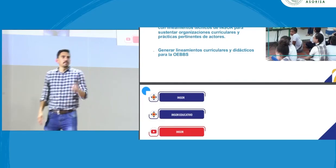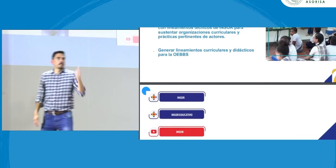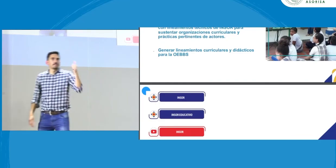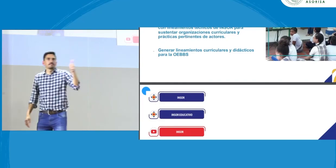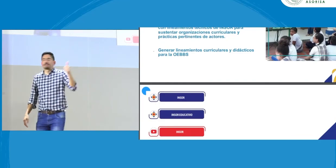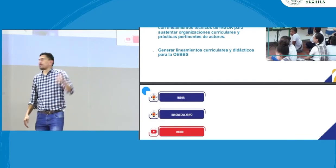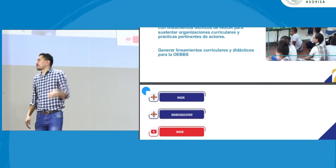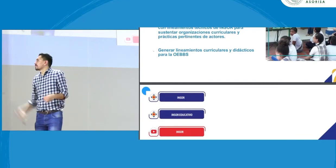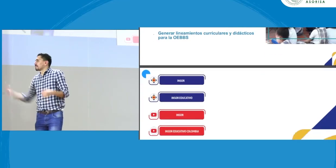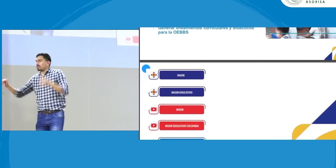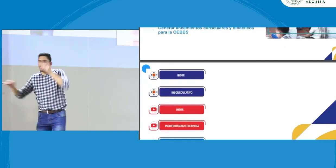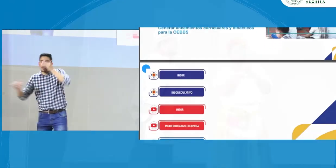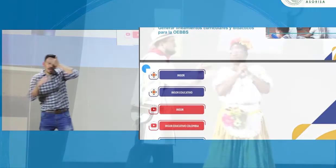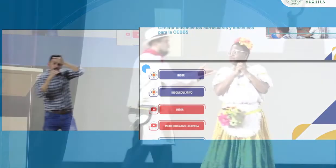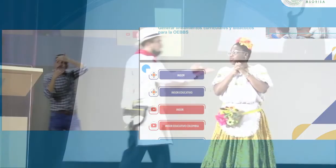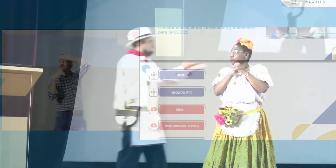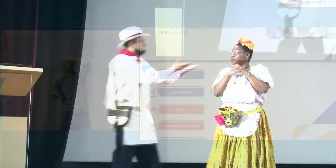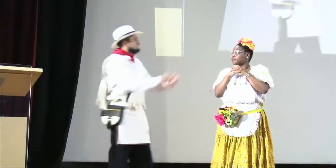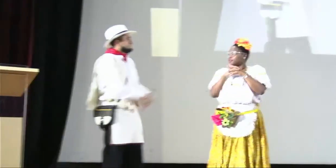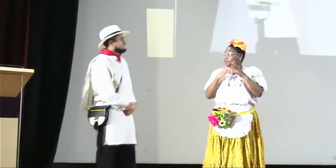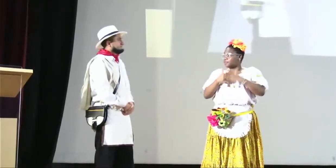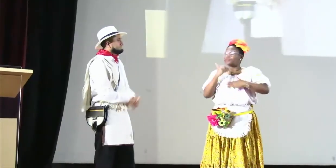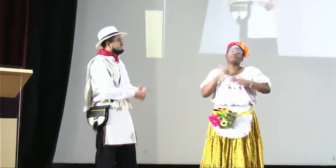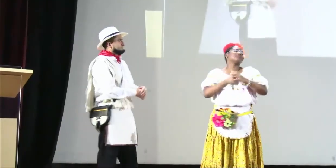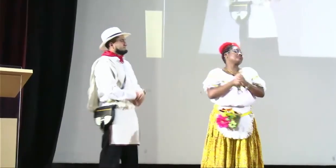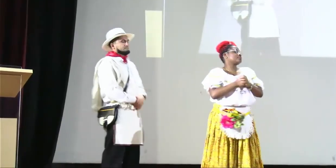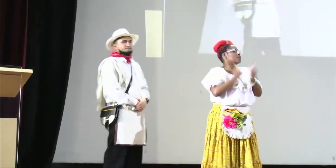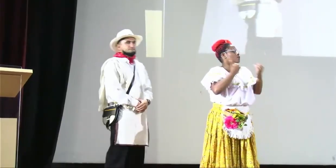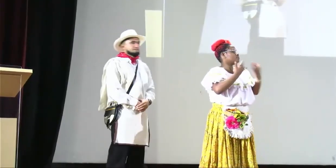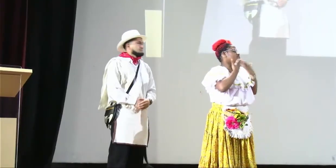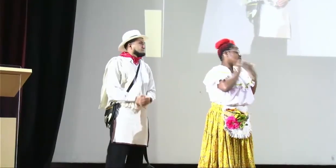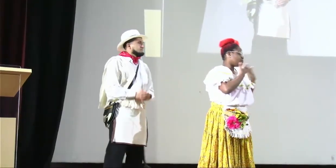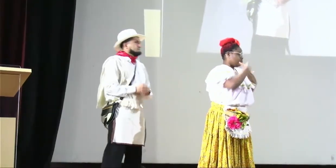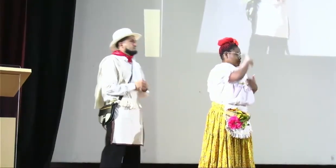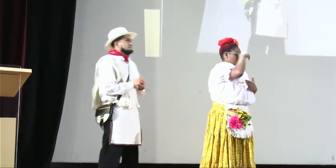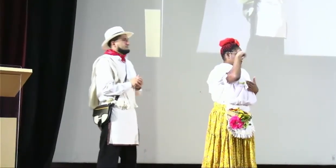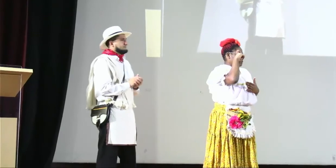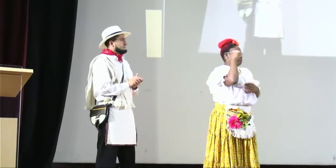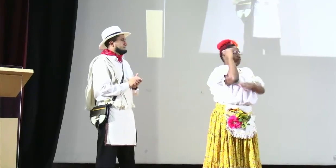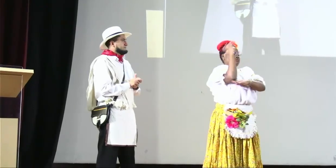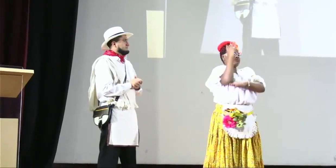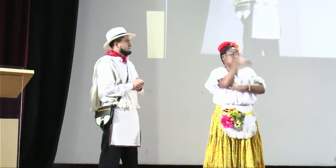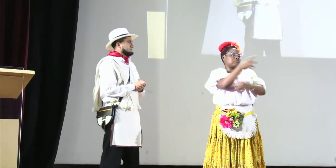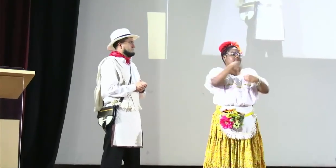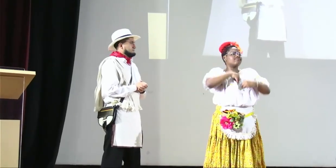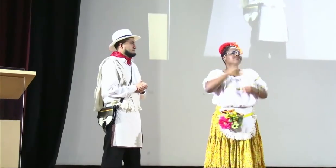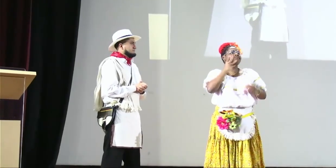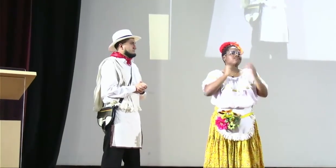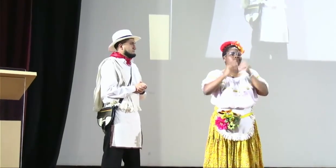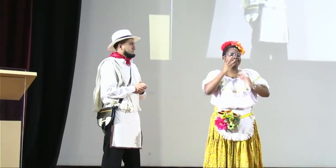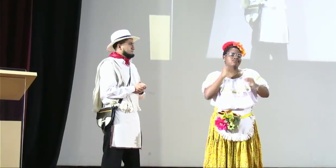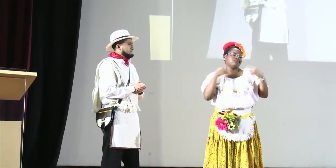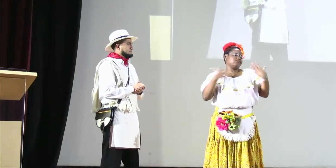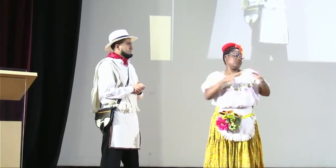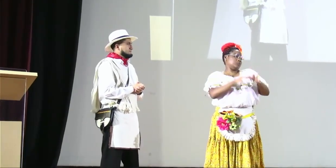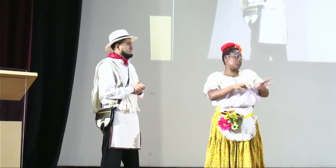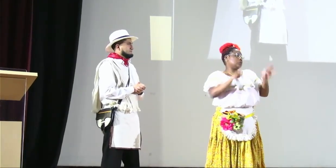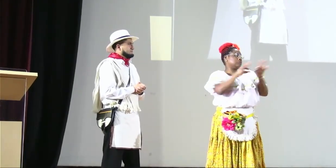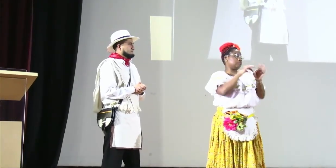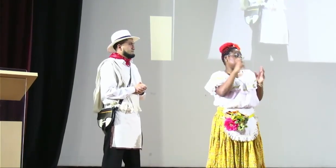tanto bilingüe como bicultural. Muchas gracias. Listo, continúo. Muchas gracias, Giovanni, por la conferencia. Nos contó su experiencia. un objetivo